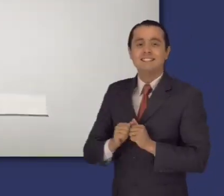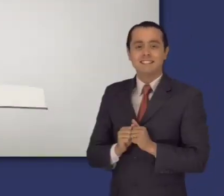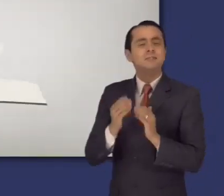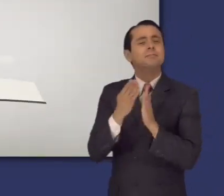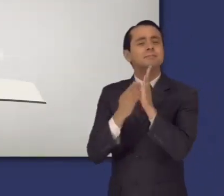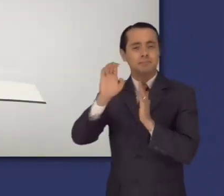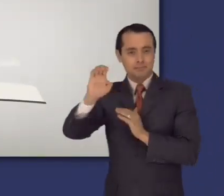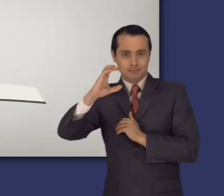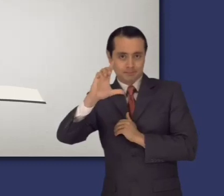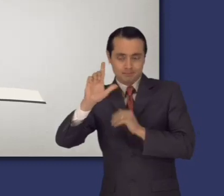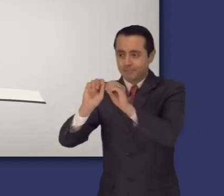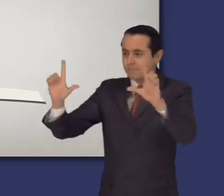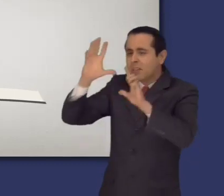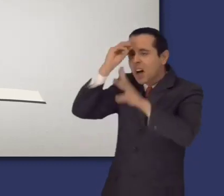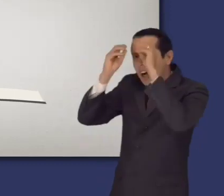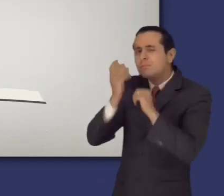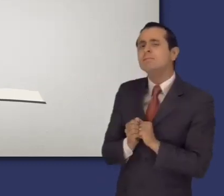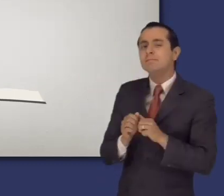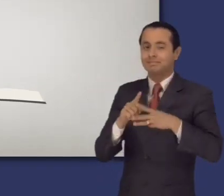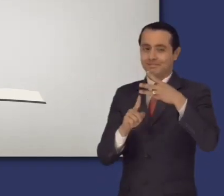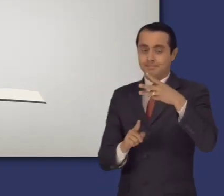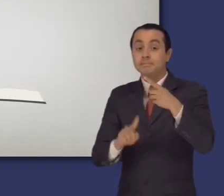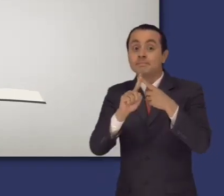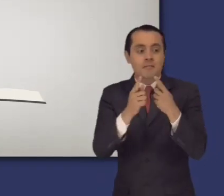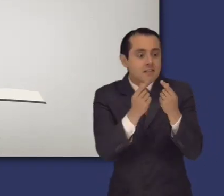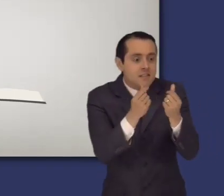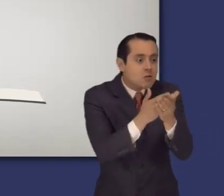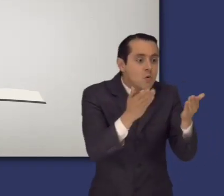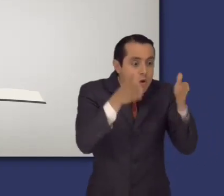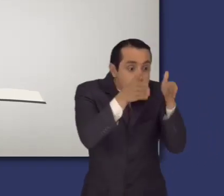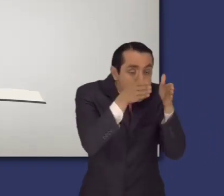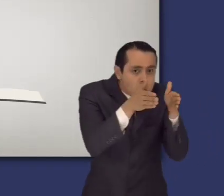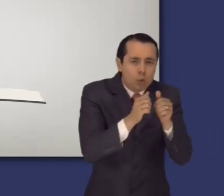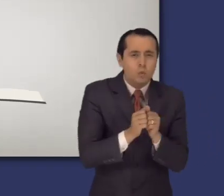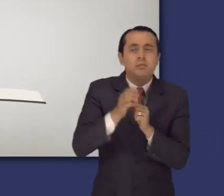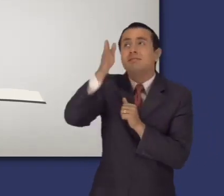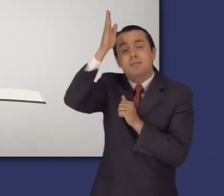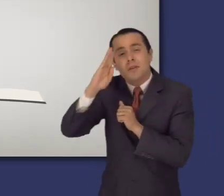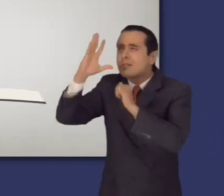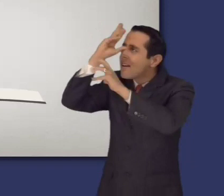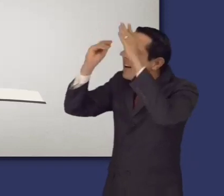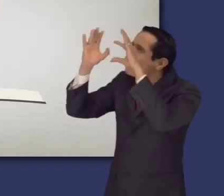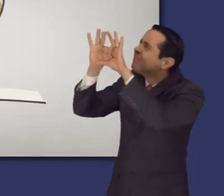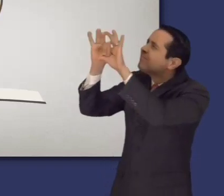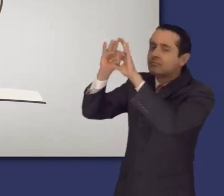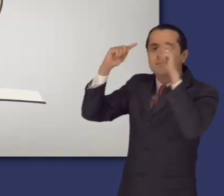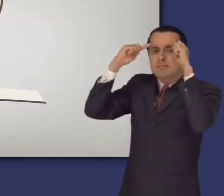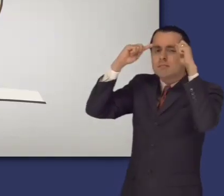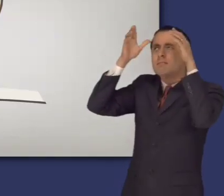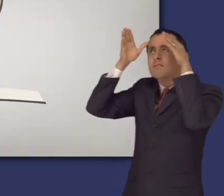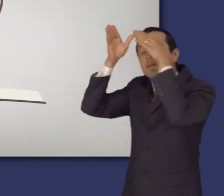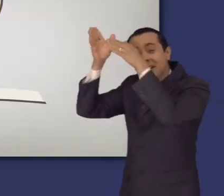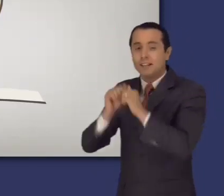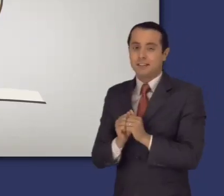Cuando lea el libro de Eclesiastes, piense en qué cosas valen la pena y qué cosas no. En cómo la